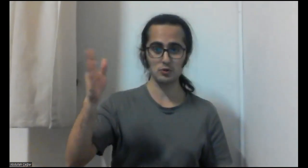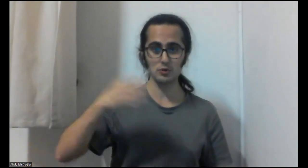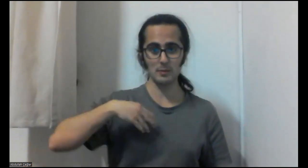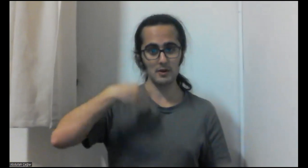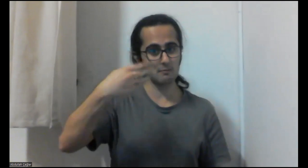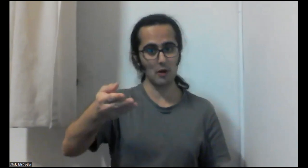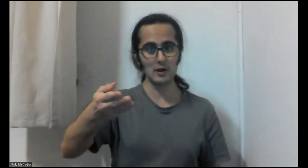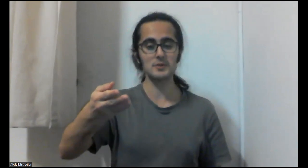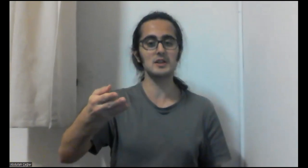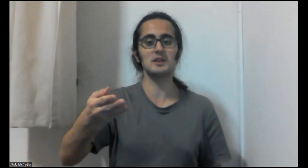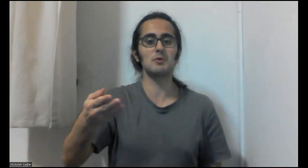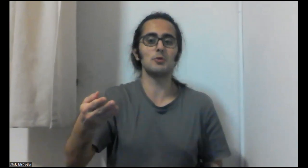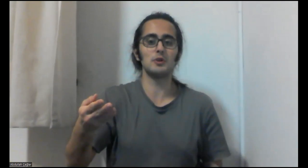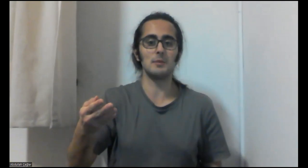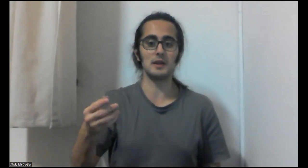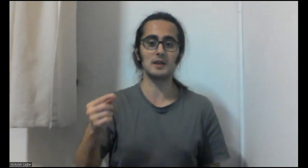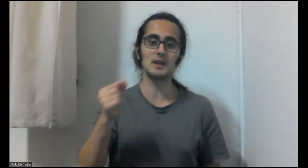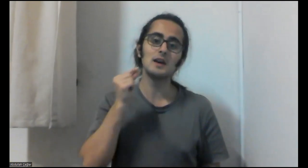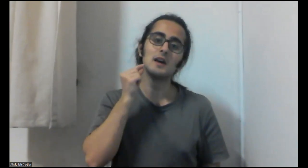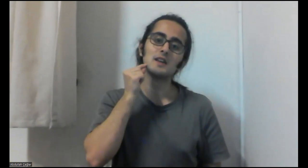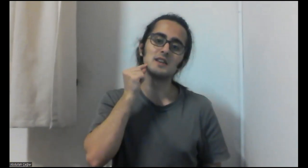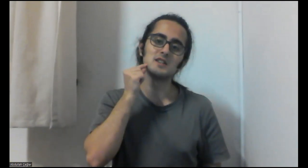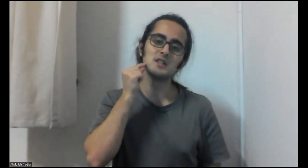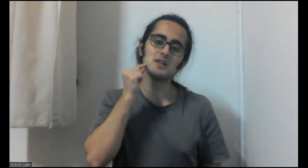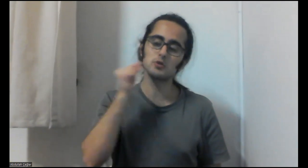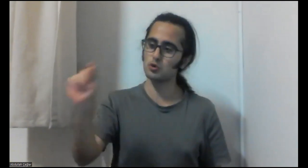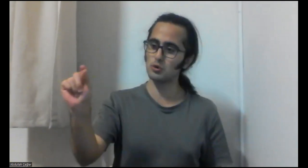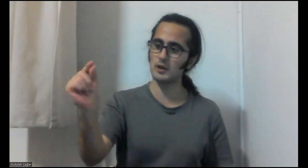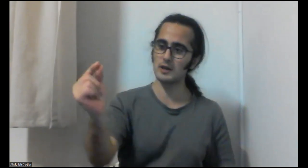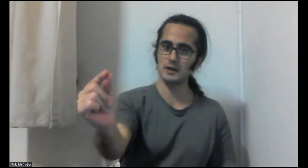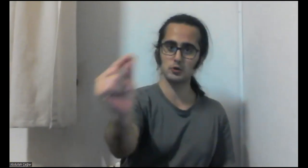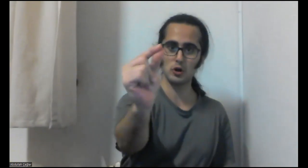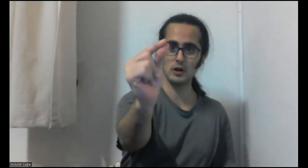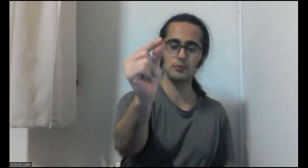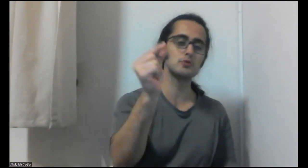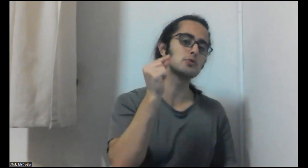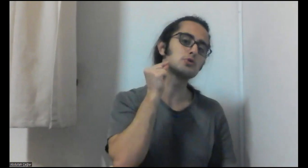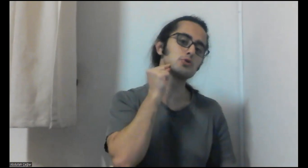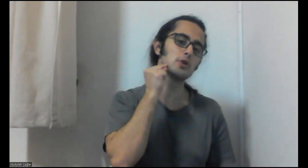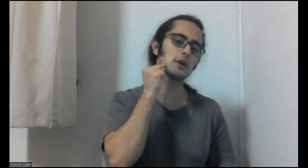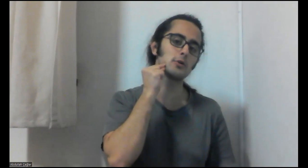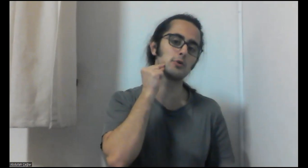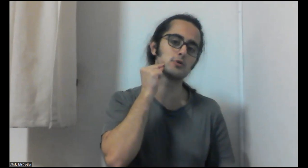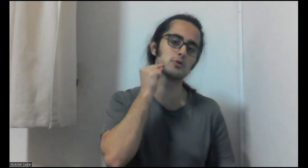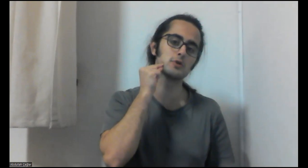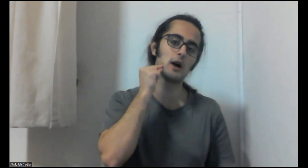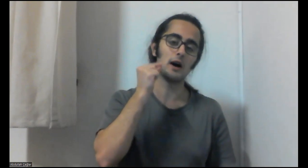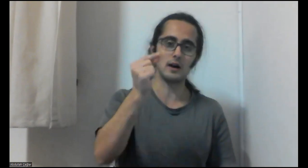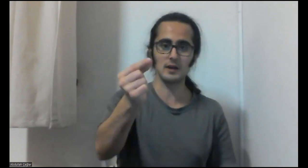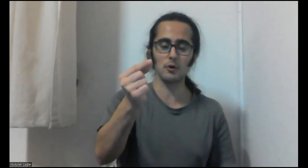şu ama böyle yapınca da gitmek oluyor demek ki. Kişi şurada, hani şöyle yapıyorsunuz, şunu şuraya koyuyorsunuz. Adam